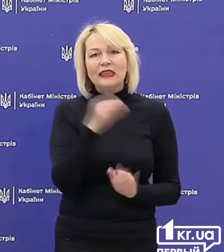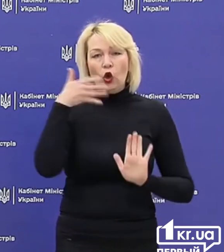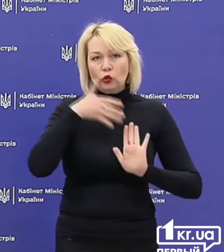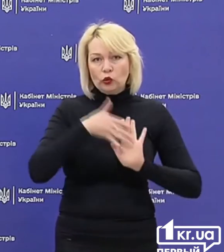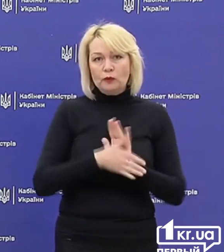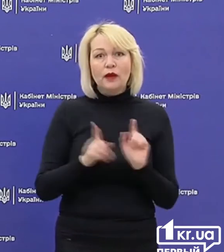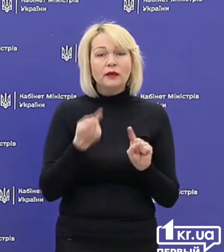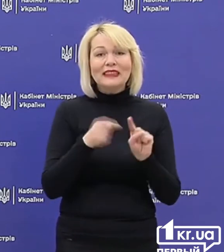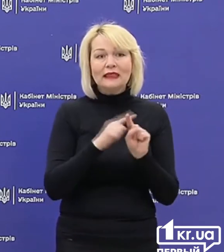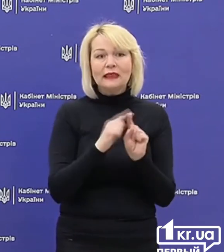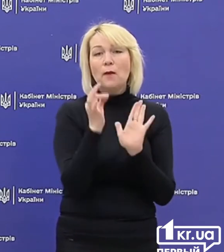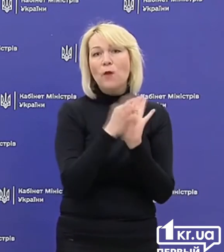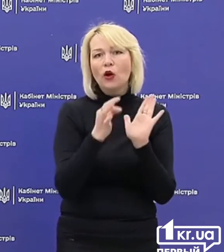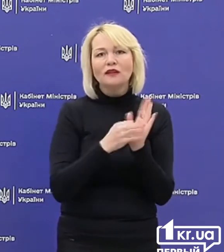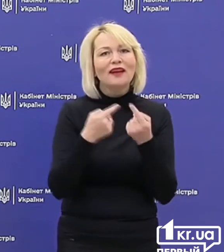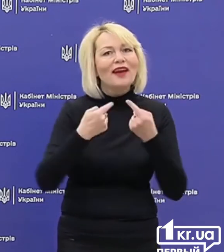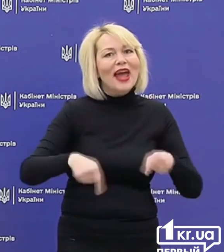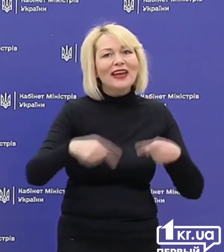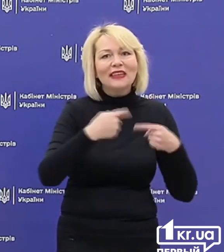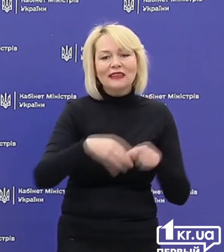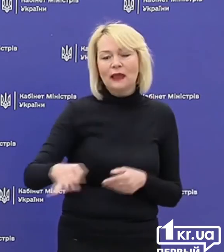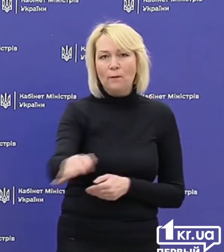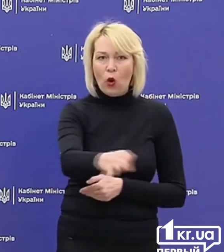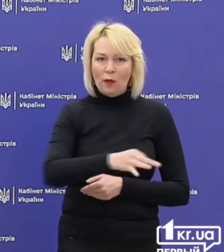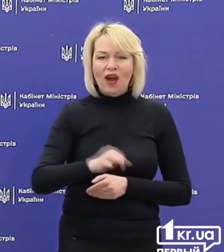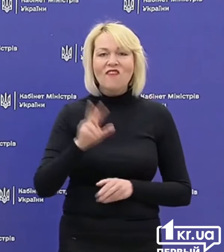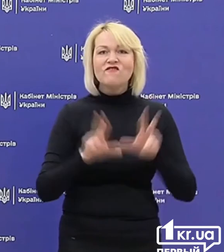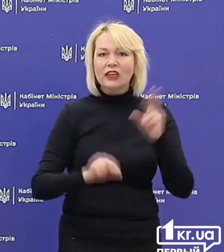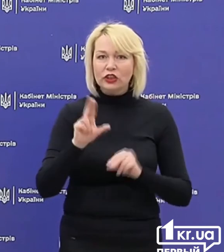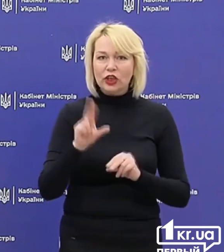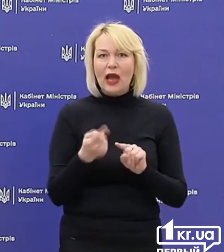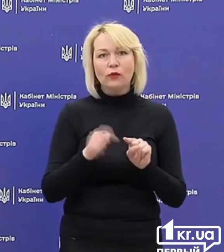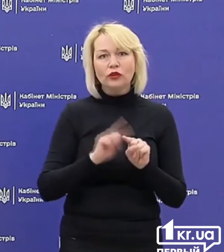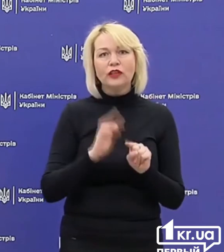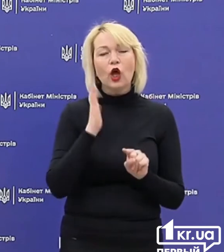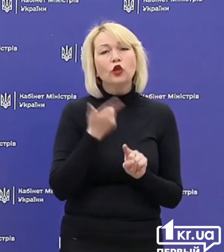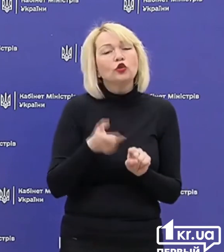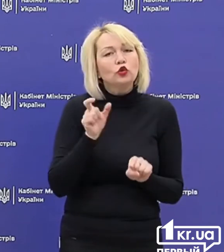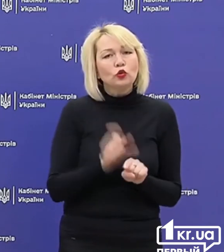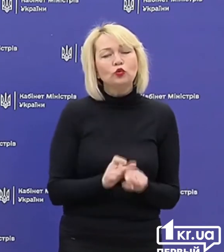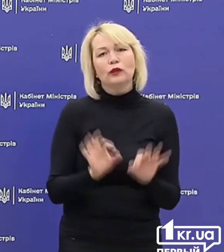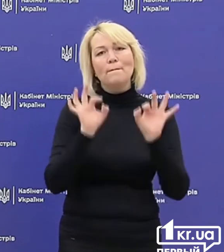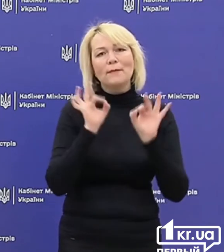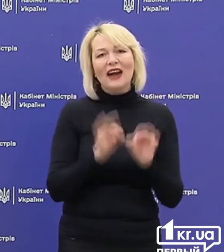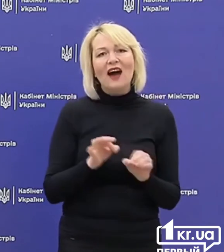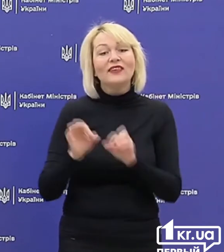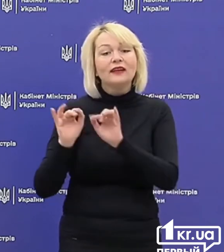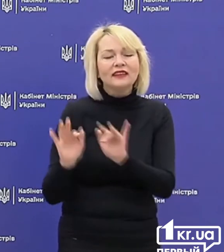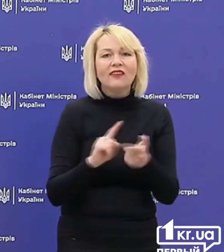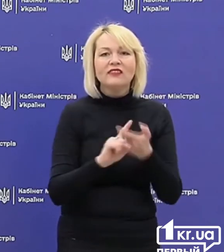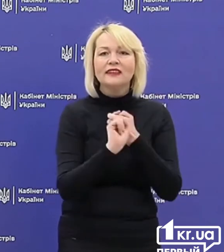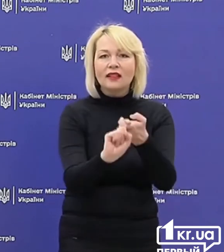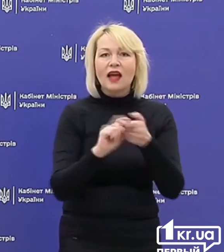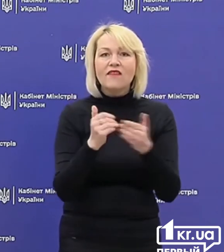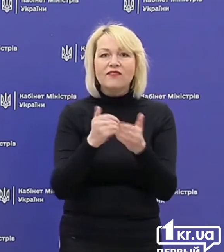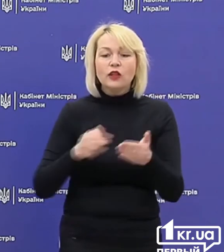що ці показники різні в нас по областях. Ми вважаємо, що це буде дуже правильна тактика. В залежності від